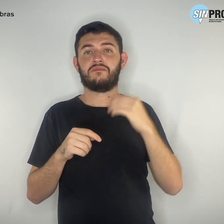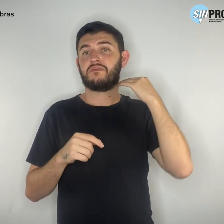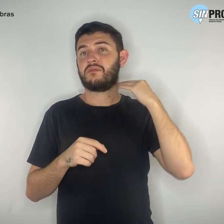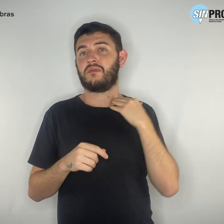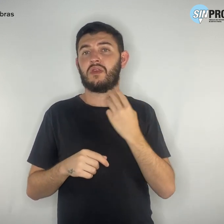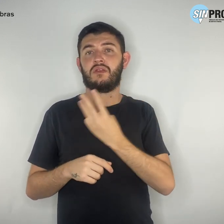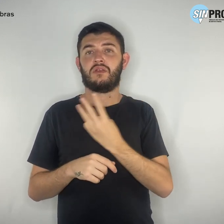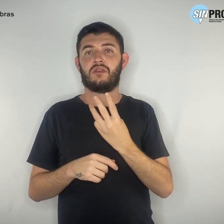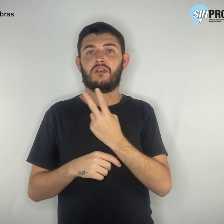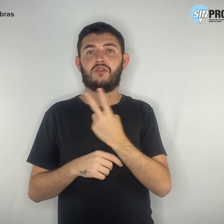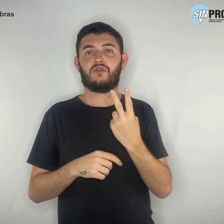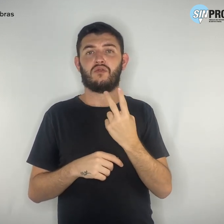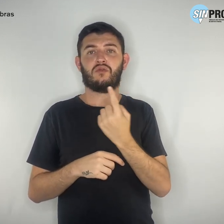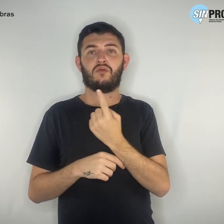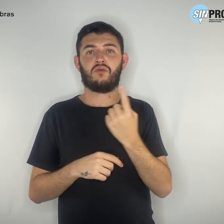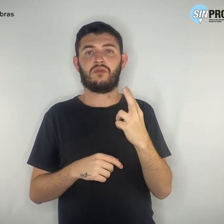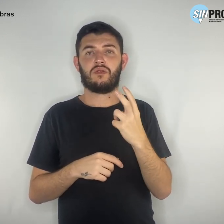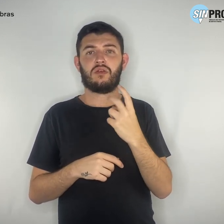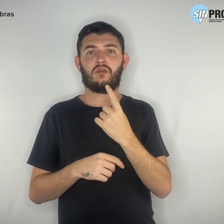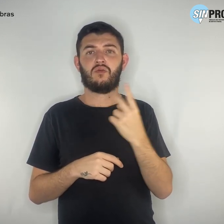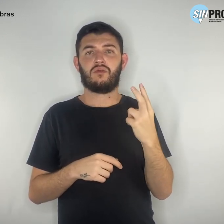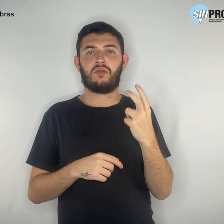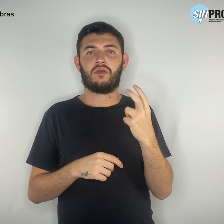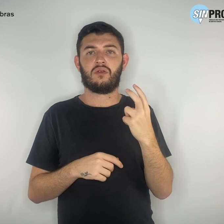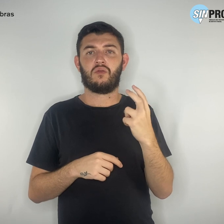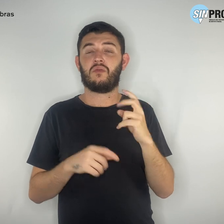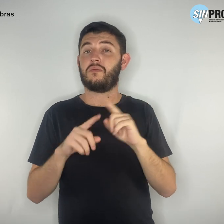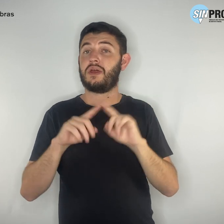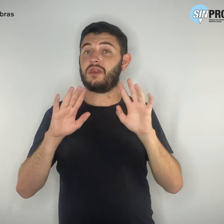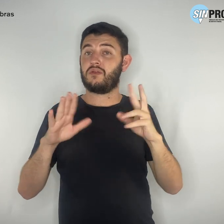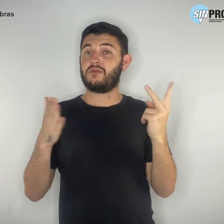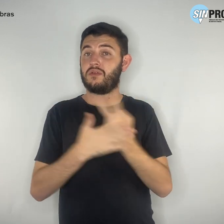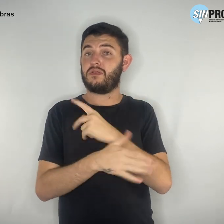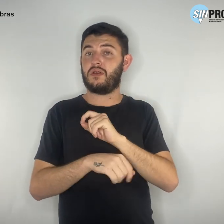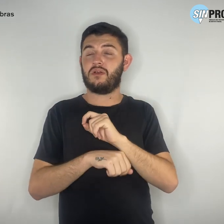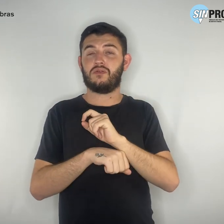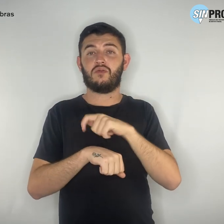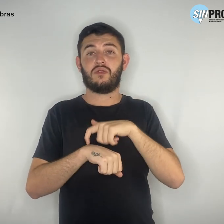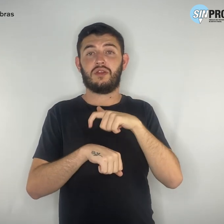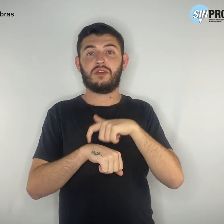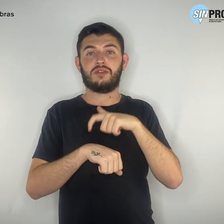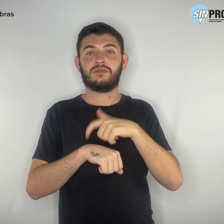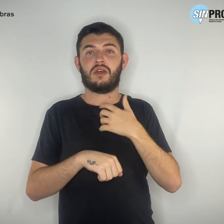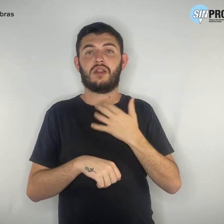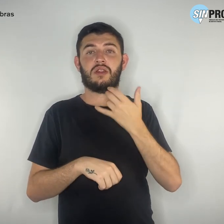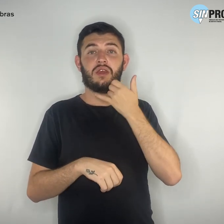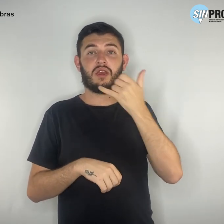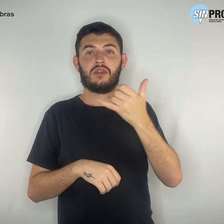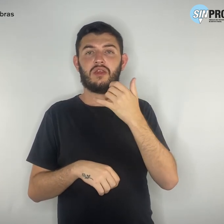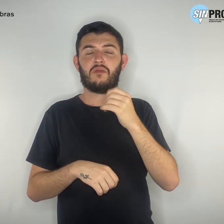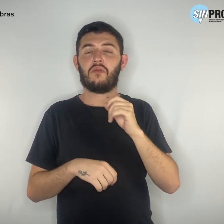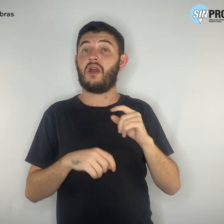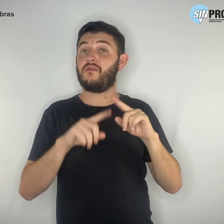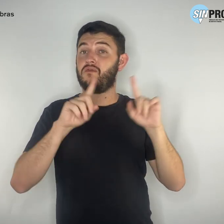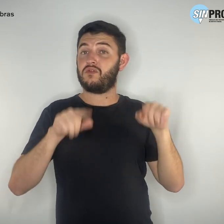1515 Na ligação, a funcionária fake pergunta se a vítima